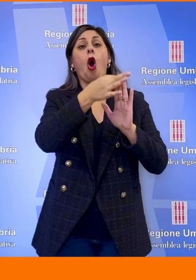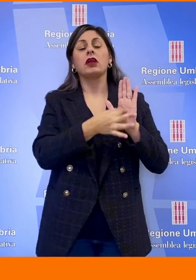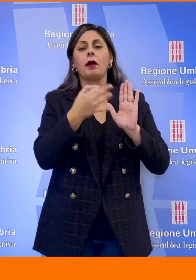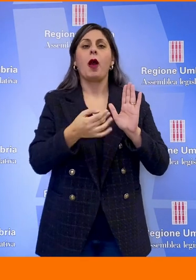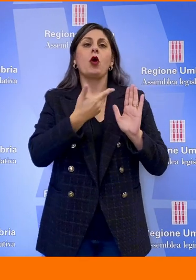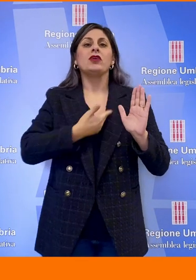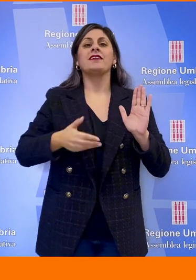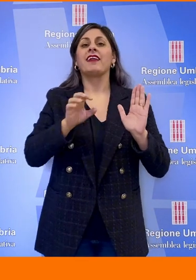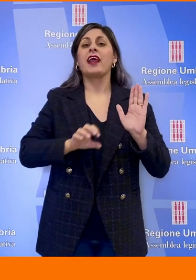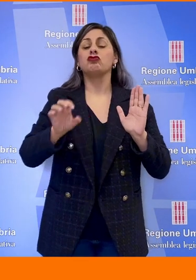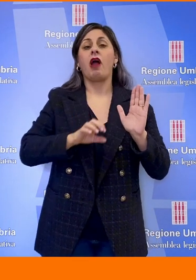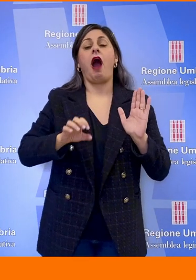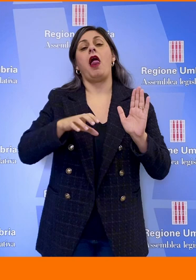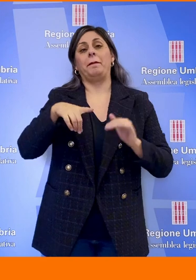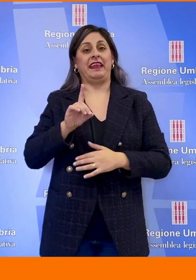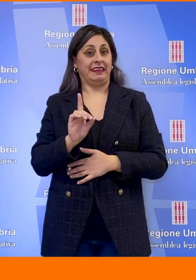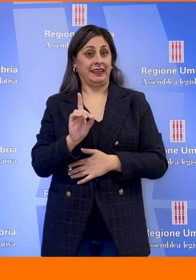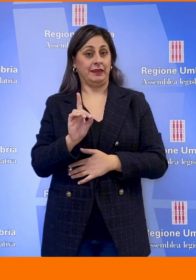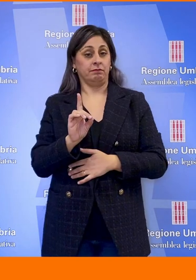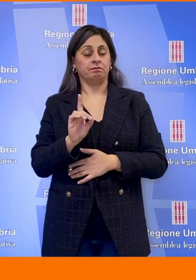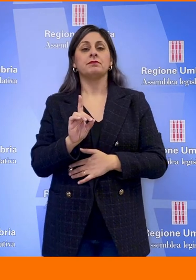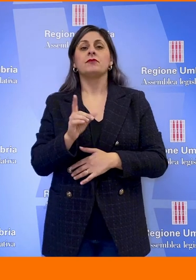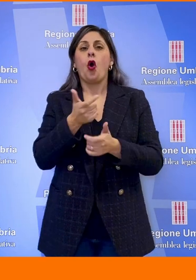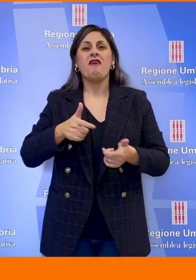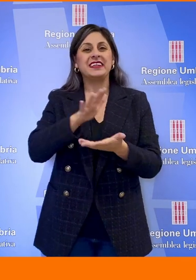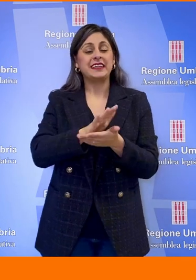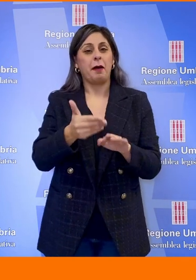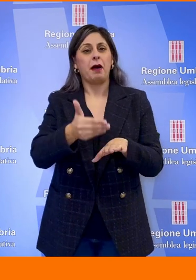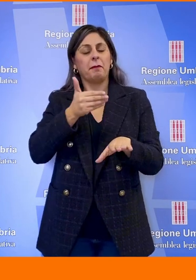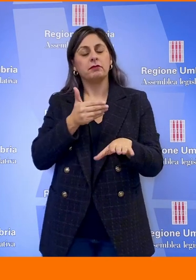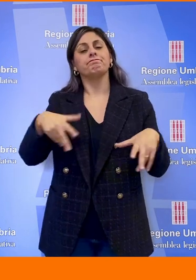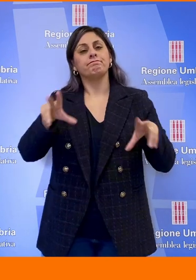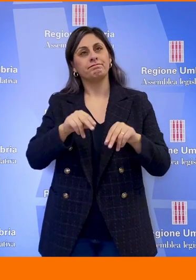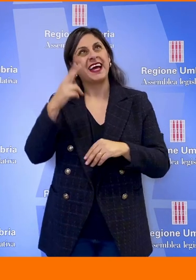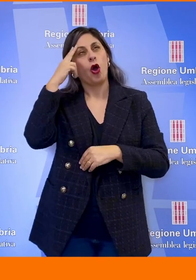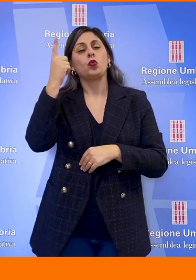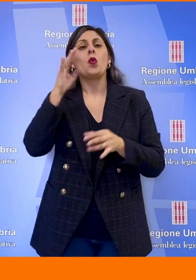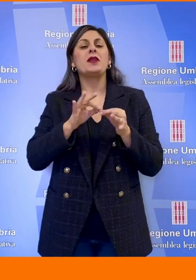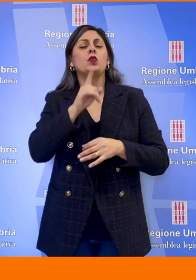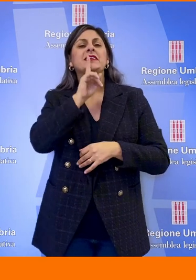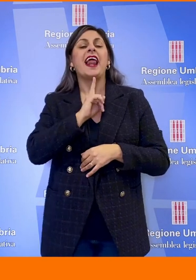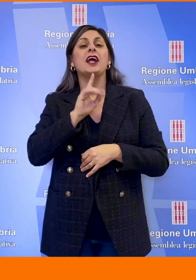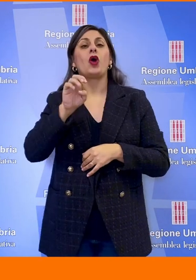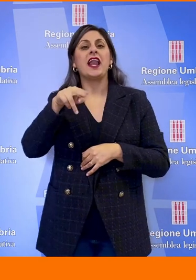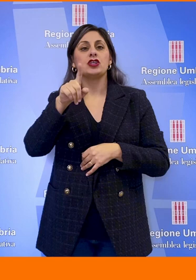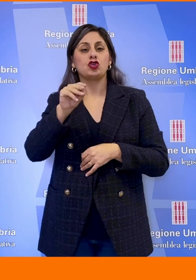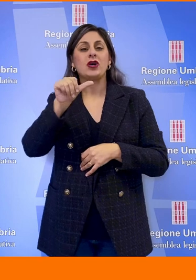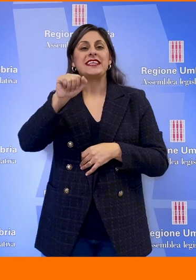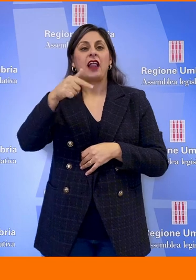regionali del Partito Democratico. Prima della conferenza stampa è stato ricordato con un minuto di silenzio Enzo Santucci, tesoriere del Partito, ex